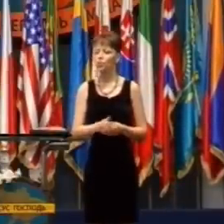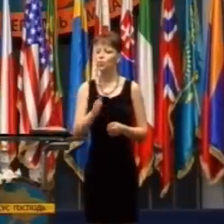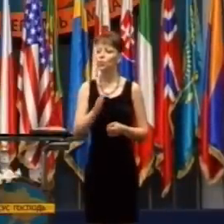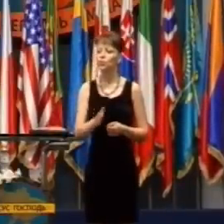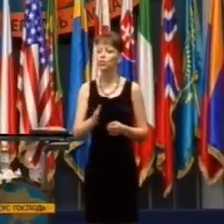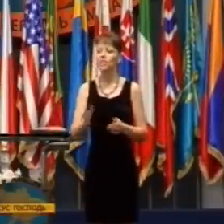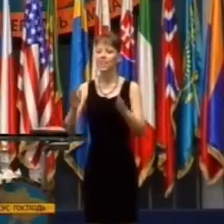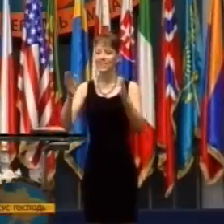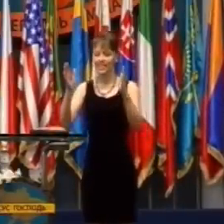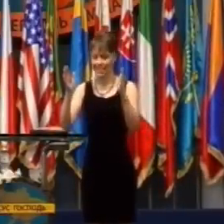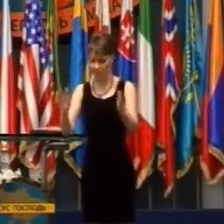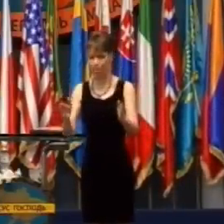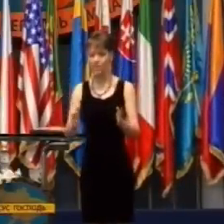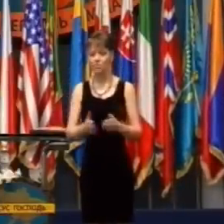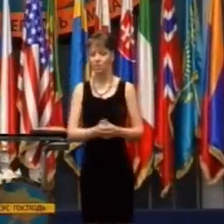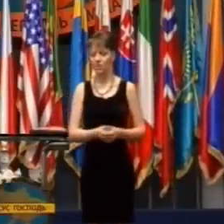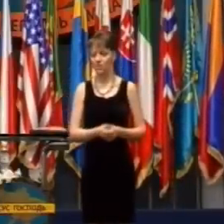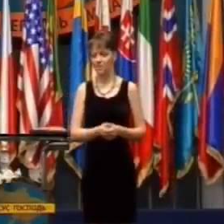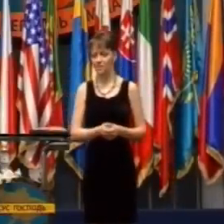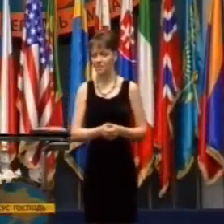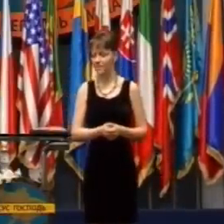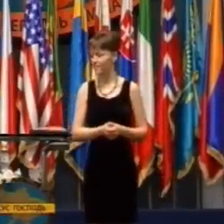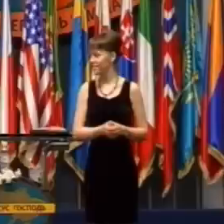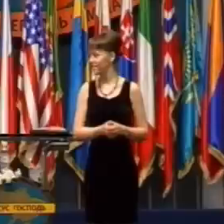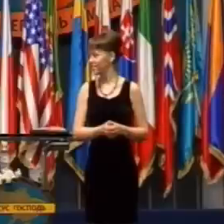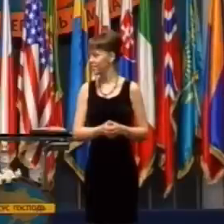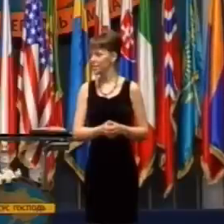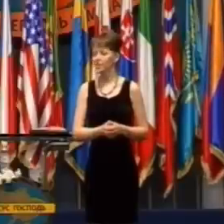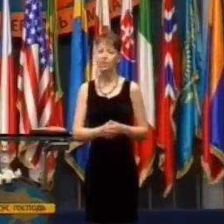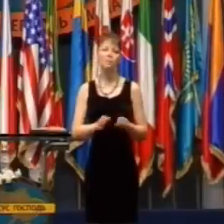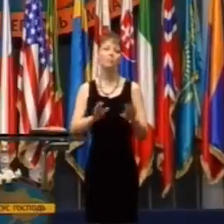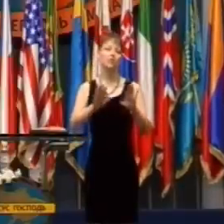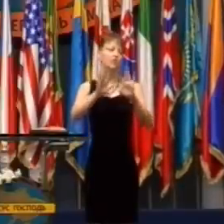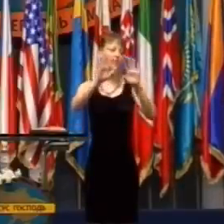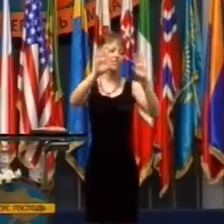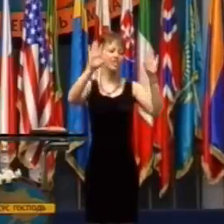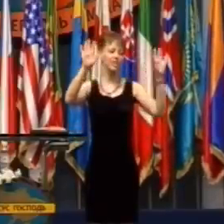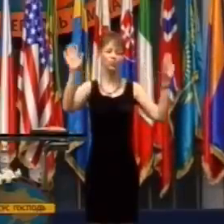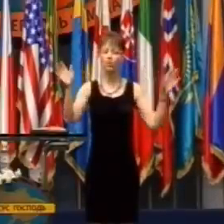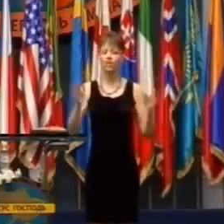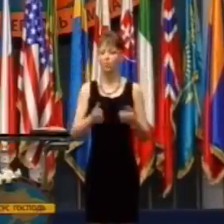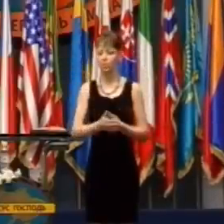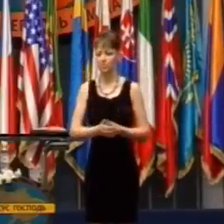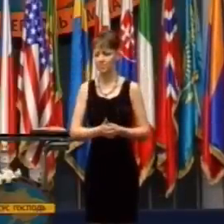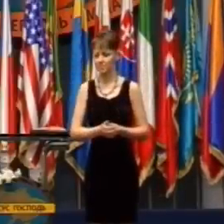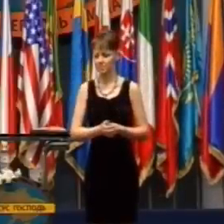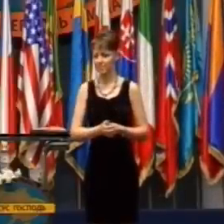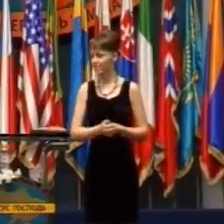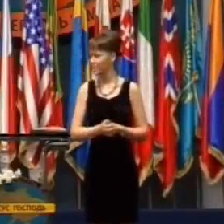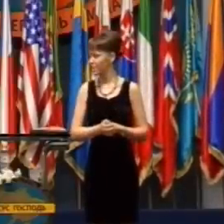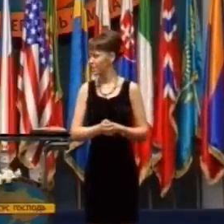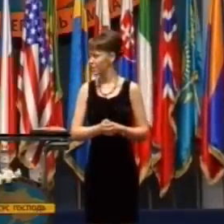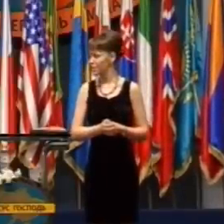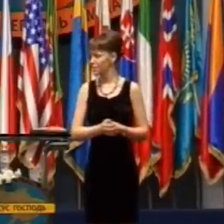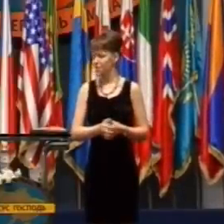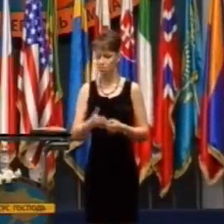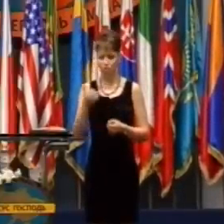Ale v deň, kedy zhromaždenie začalo, bola všade krásna modrá obloha